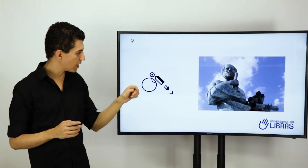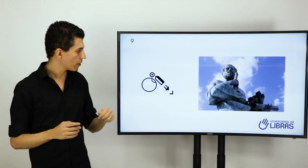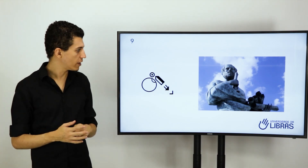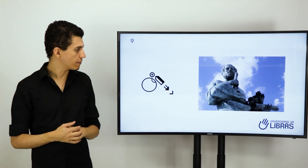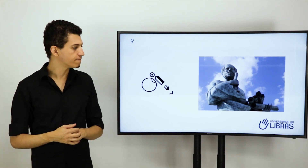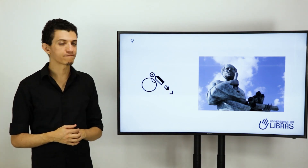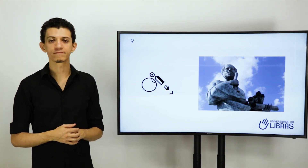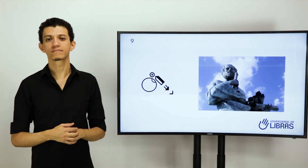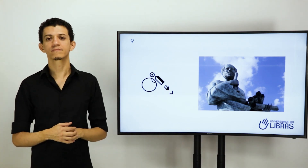sinal aqui.